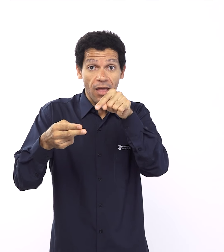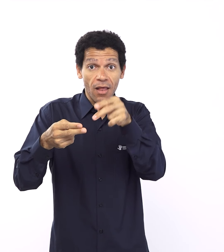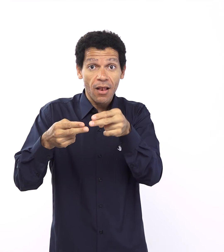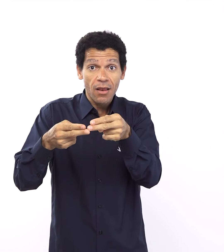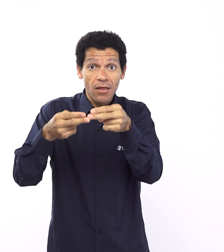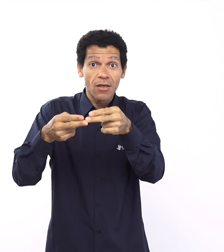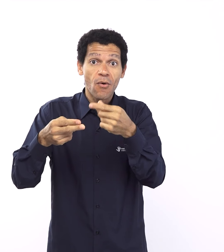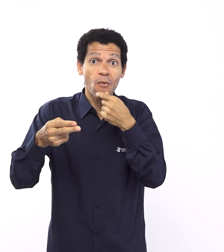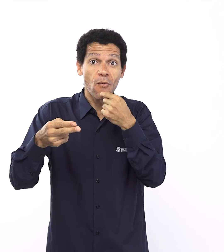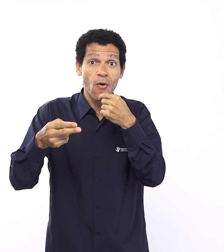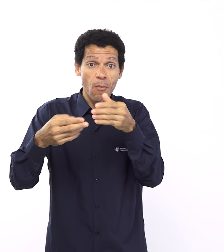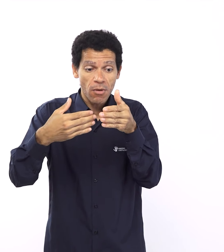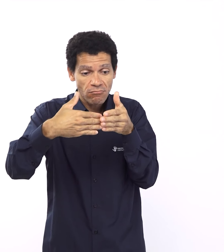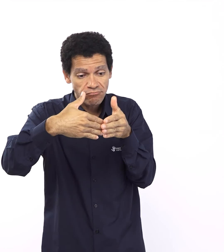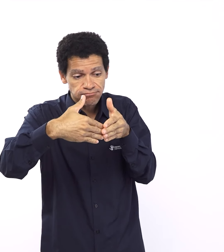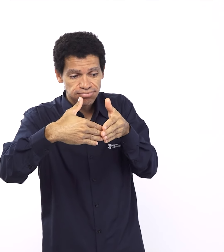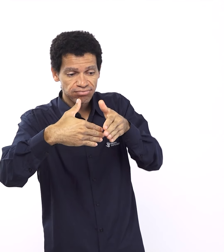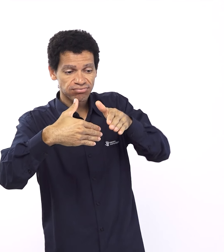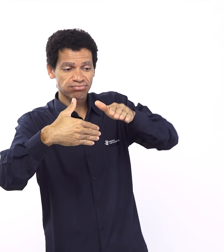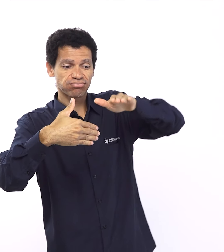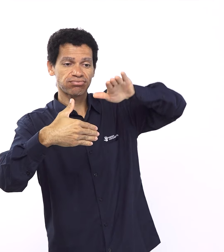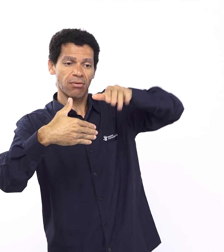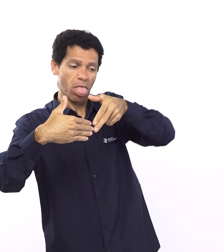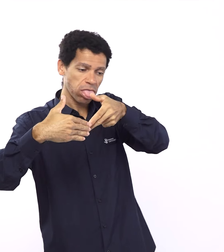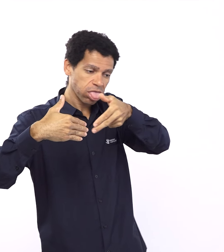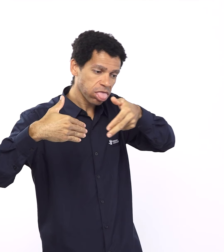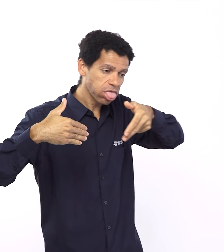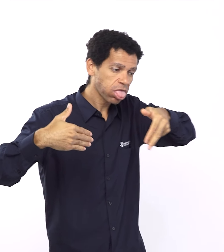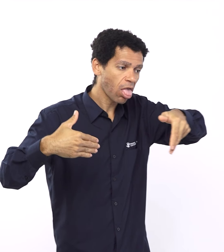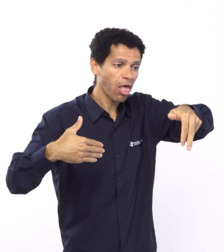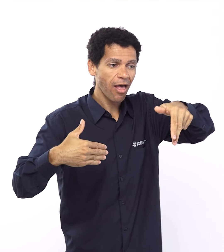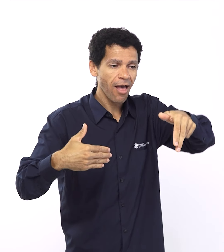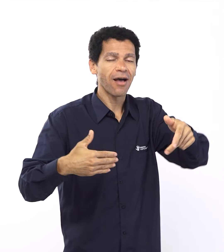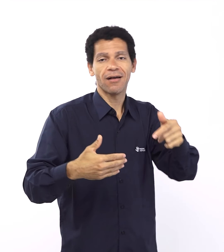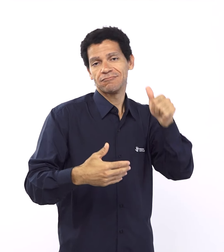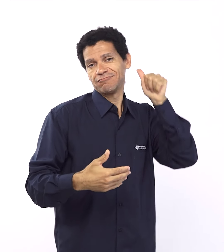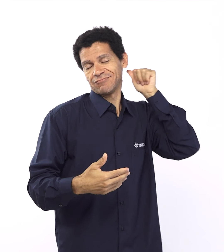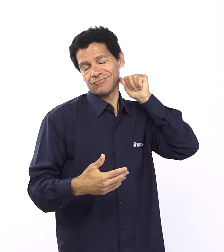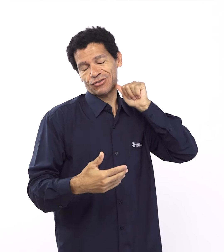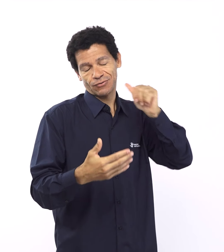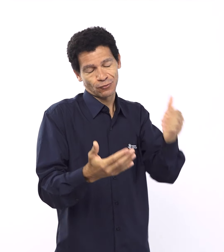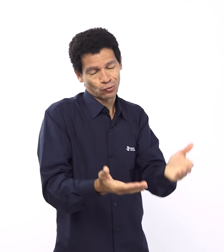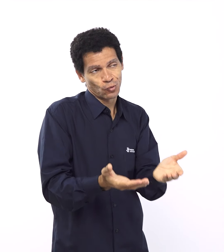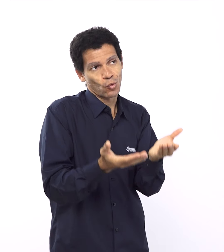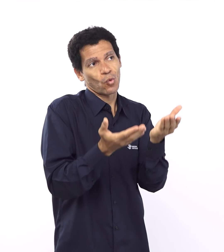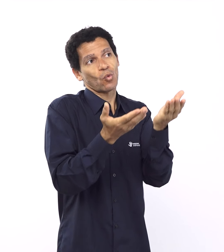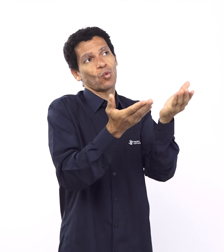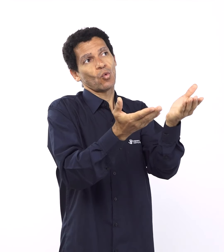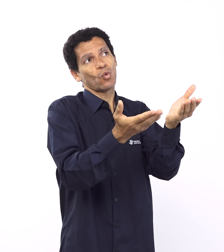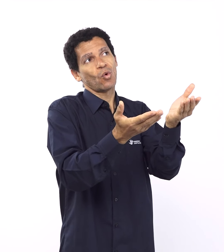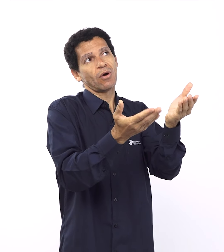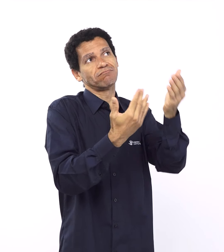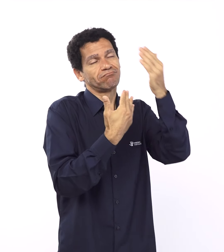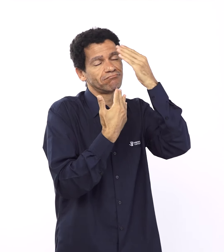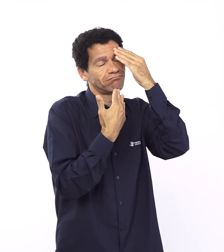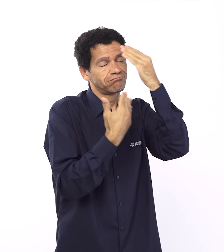Dessa aliança inicial, edênica, para agora com Noé. E no texto, em Gênesis 9, especificamente, as diferenças